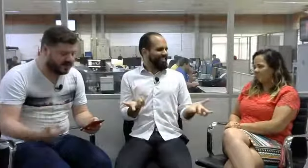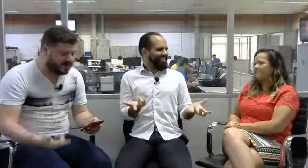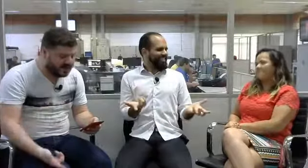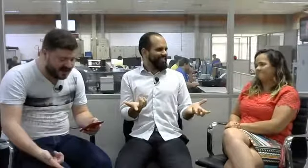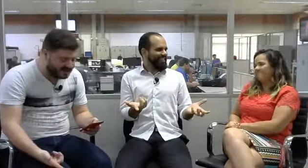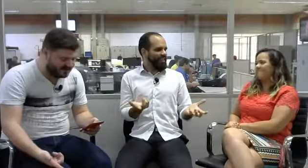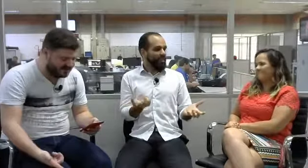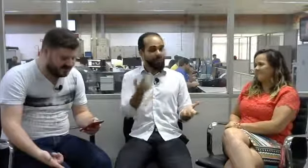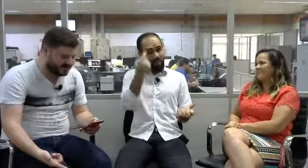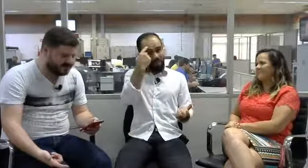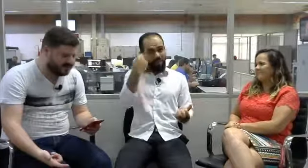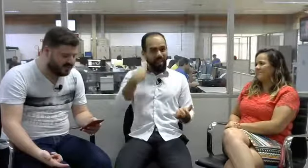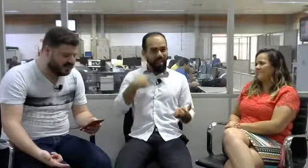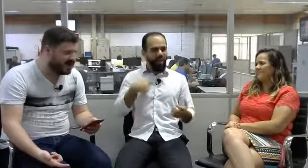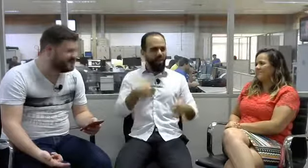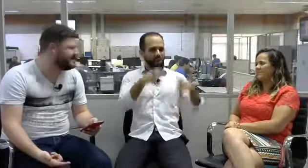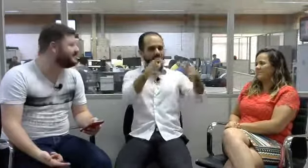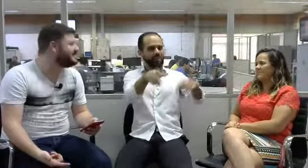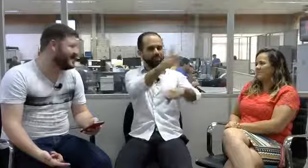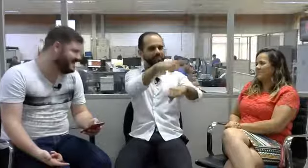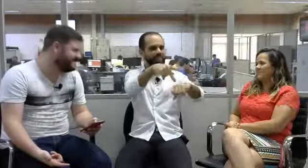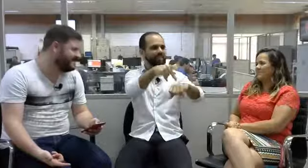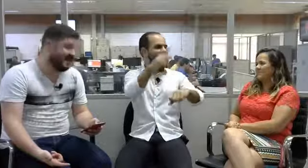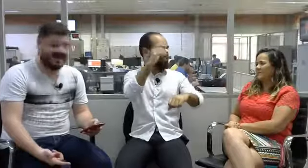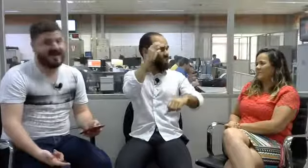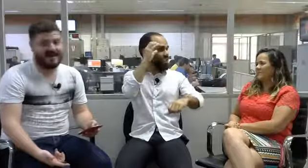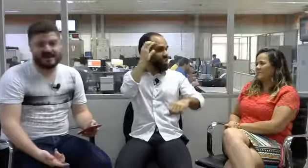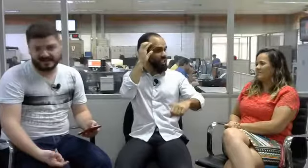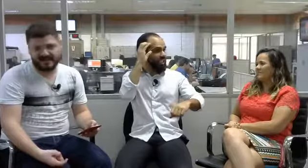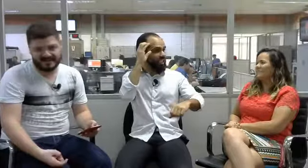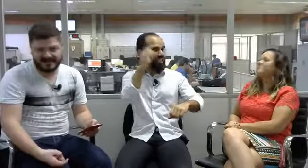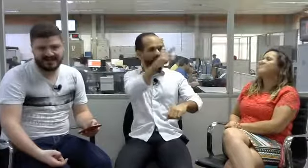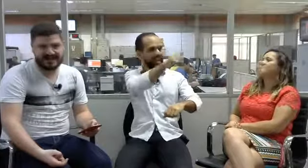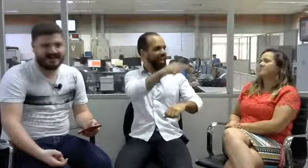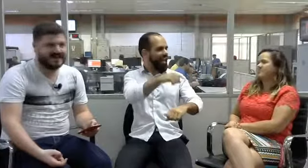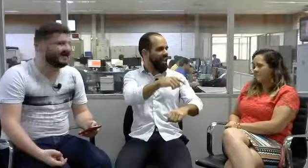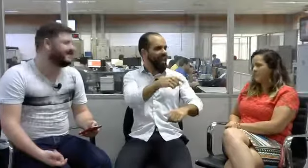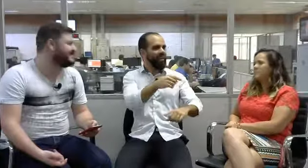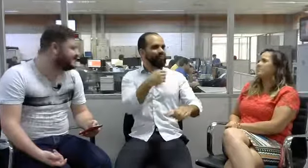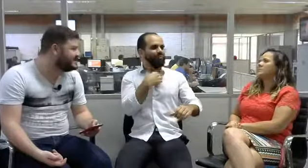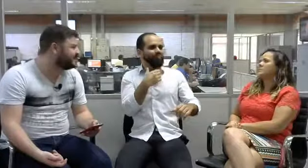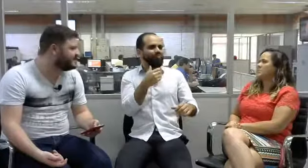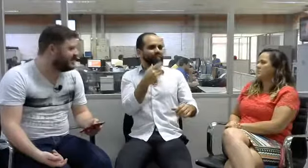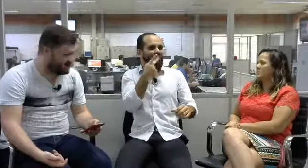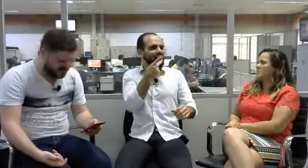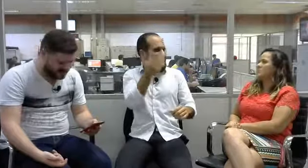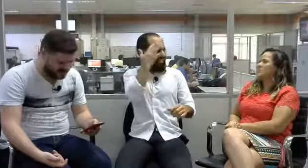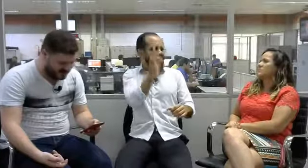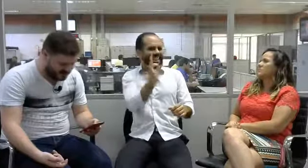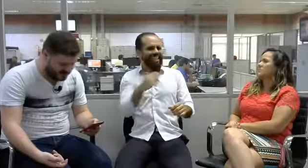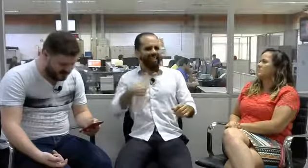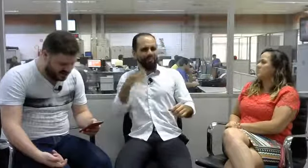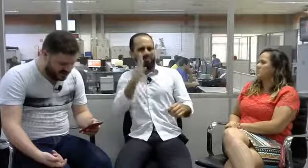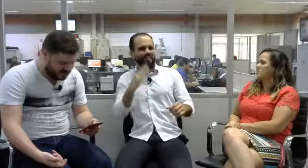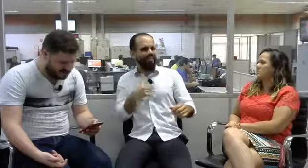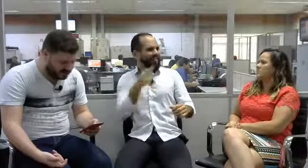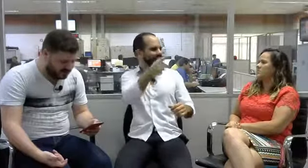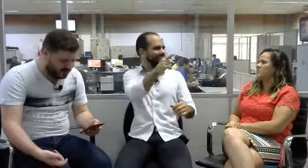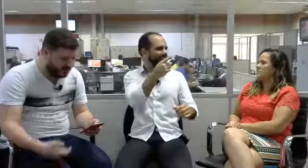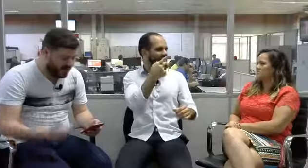chinesa, tendo somente aulas em mandarim. Essa deve ser a sensação de exclusão. E